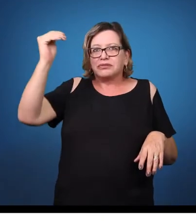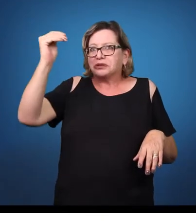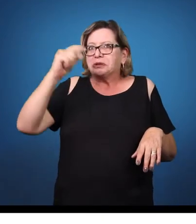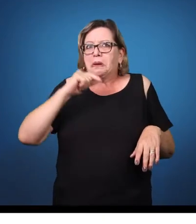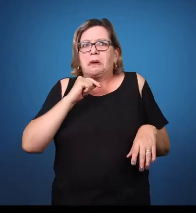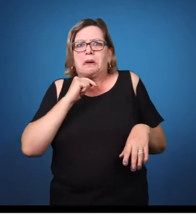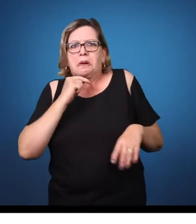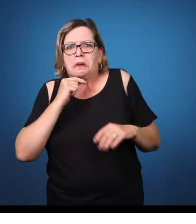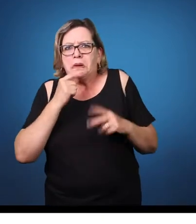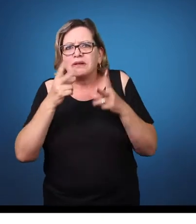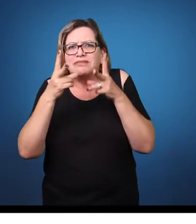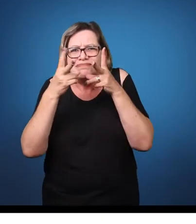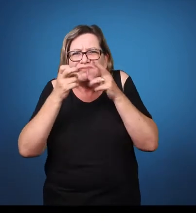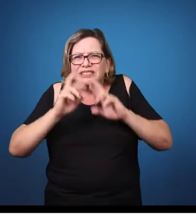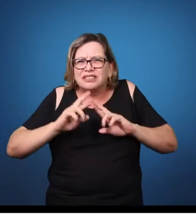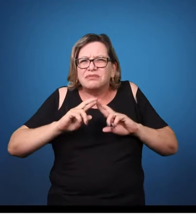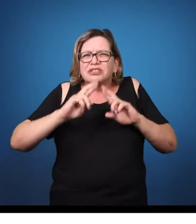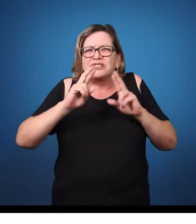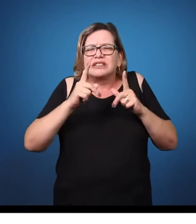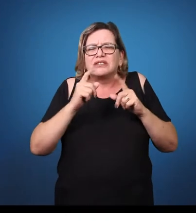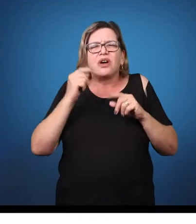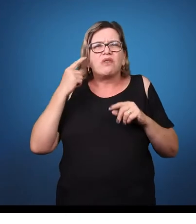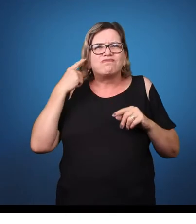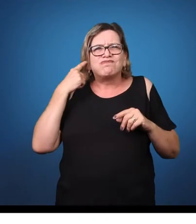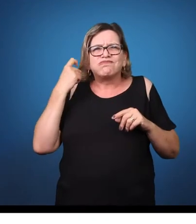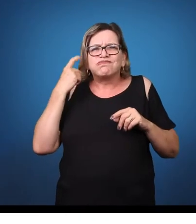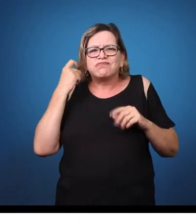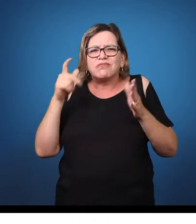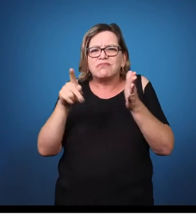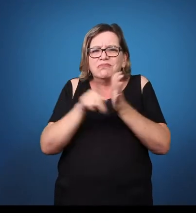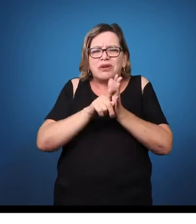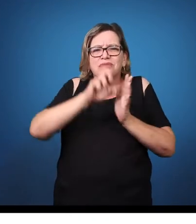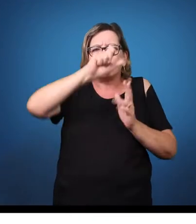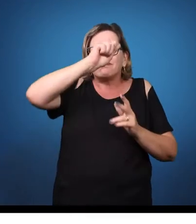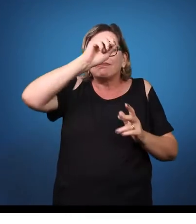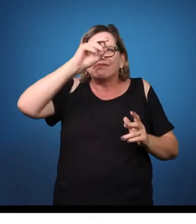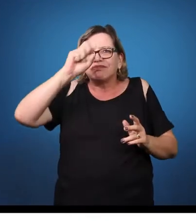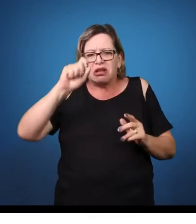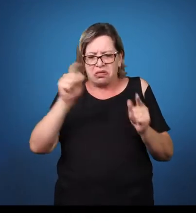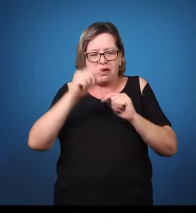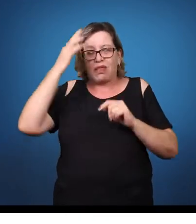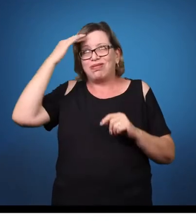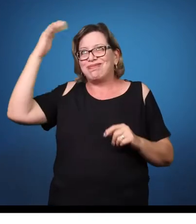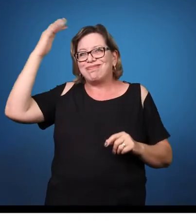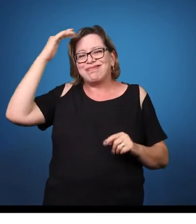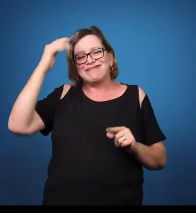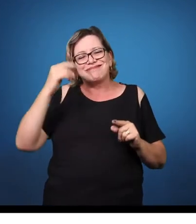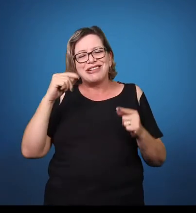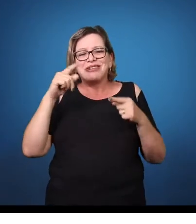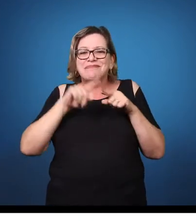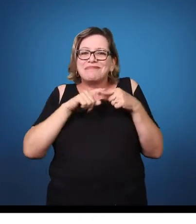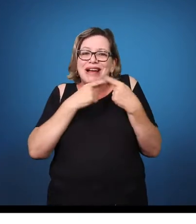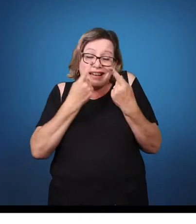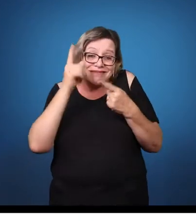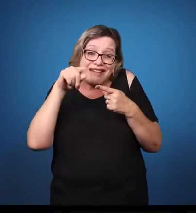organicamente, naquela área cerebral, ele apresenta essa dificuldade, esse distúrbio. Perfeito.